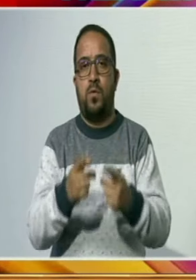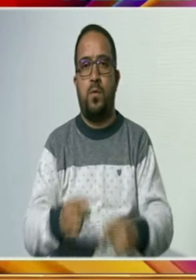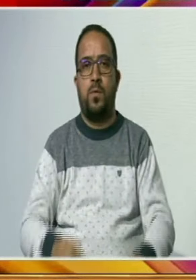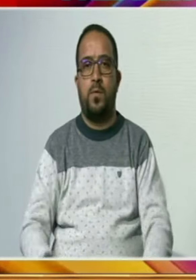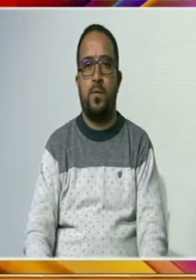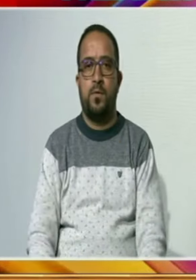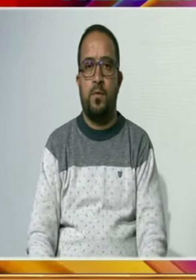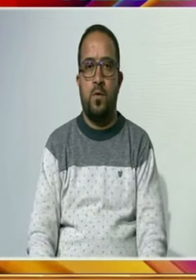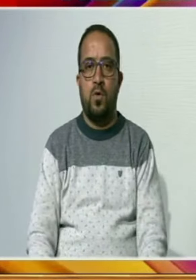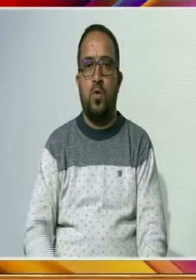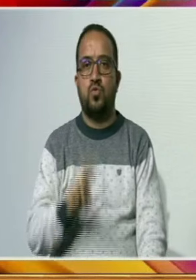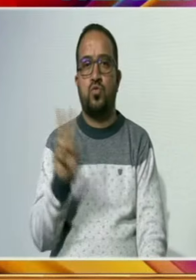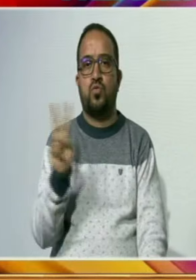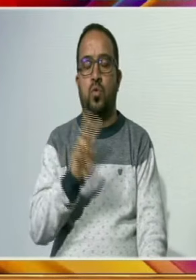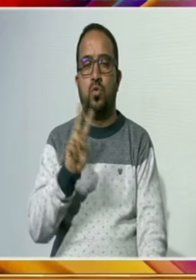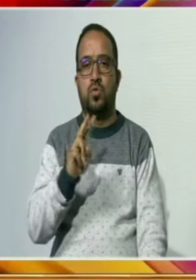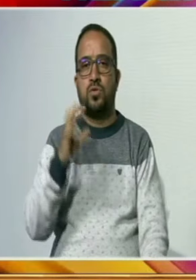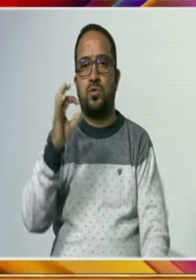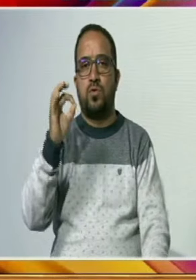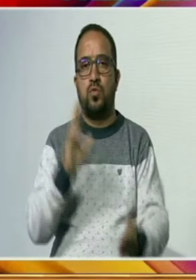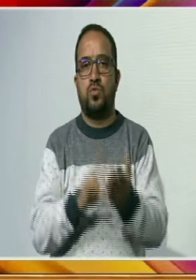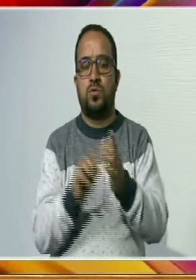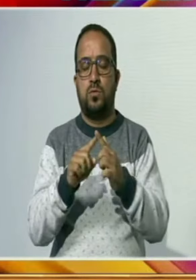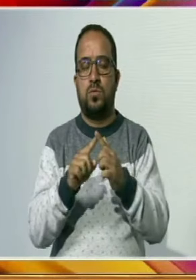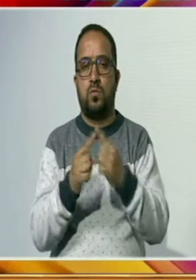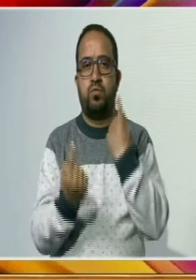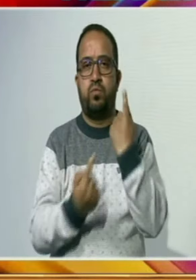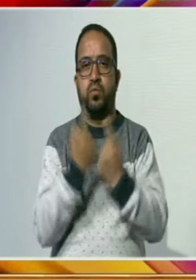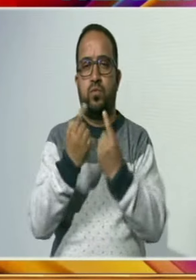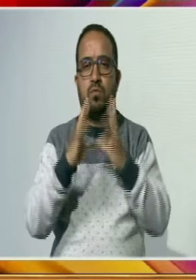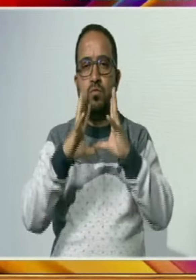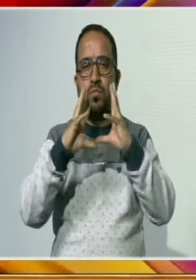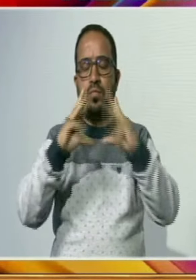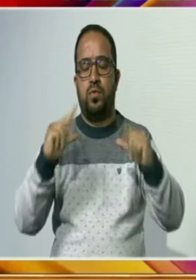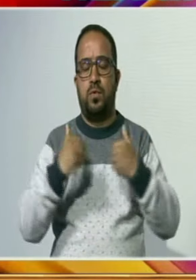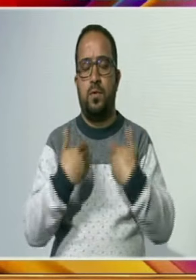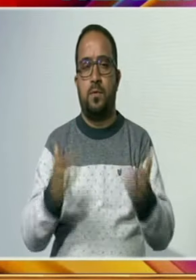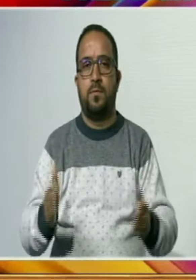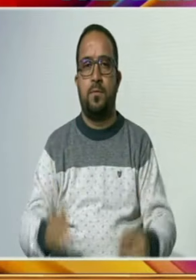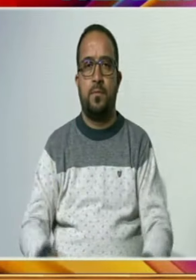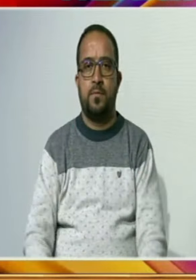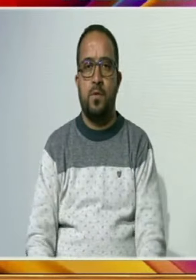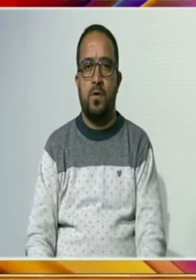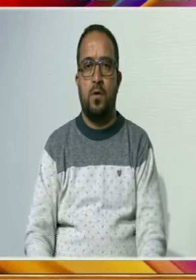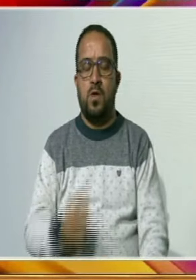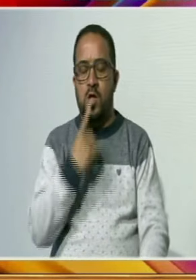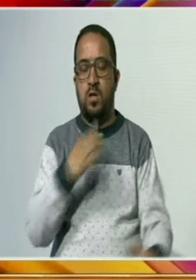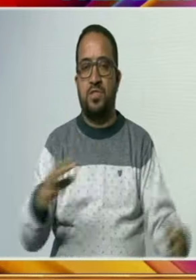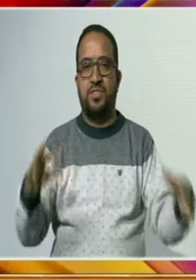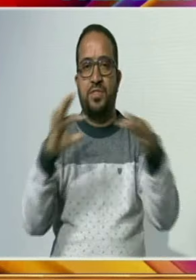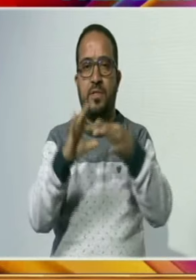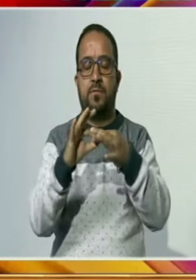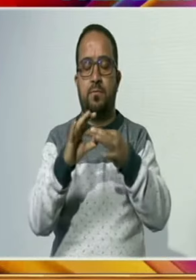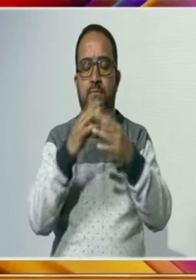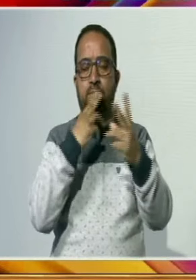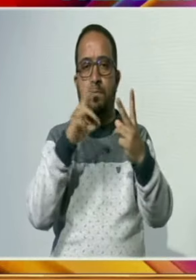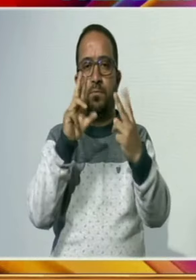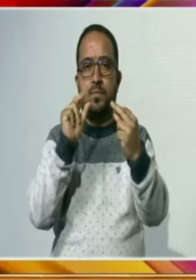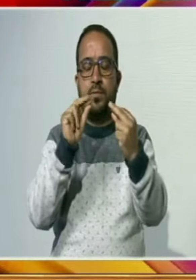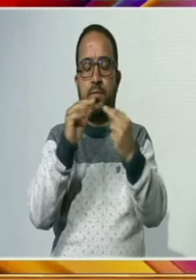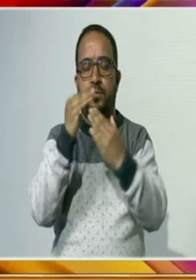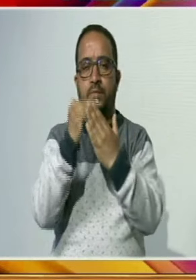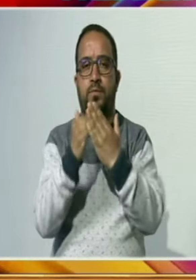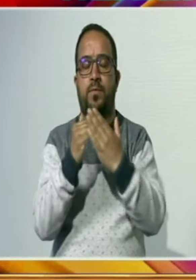کہ دونوں ممالک تشدد کو ترک کر کے سفارت کاری کا راستہ اپنائیں